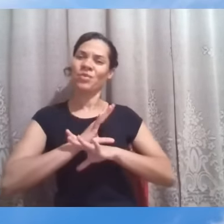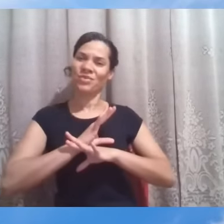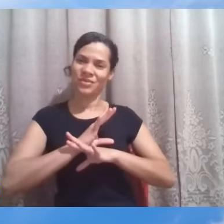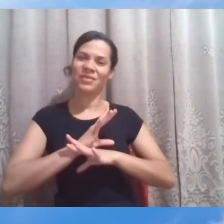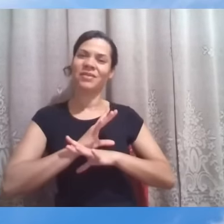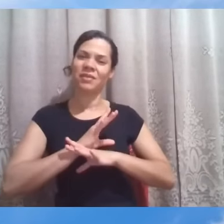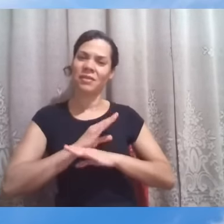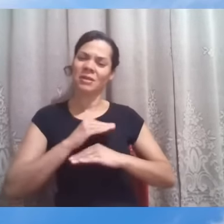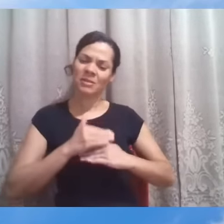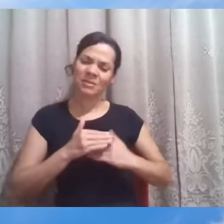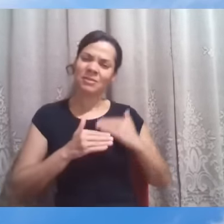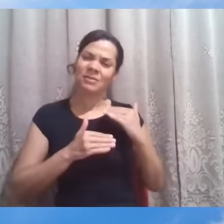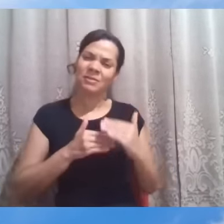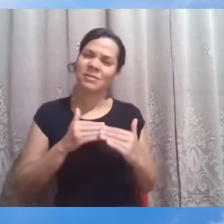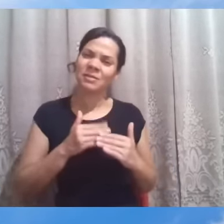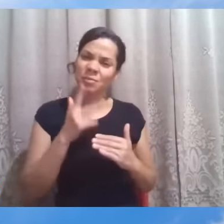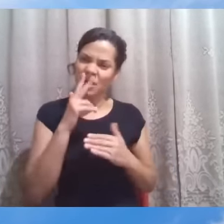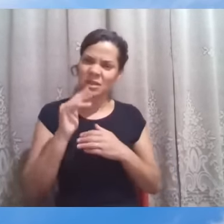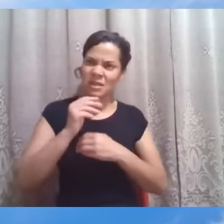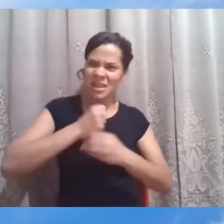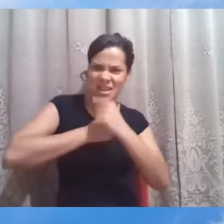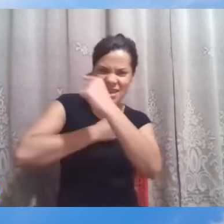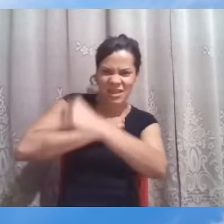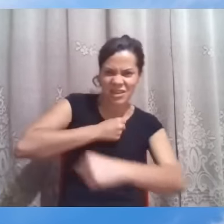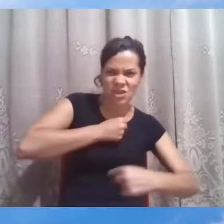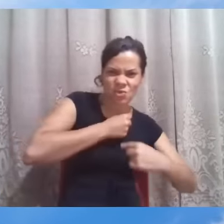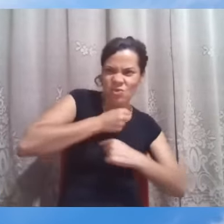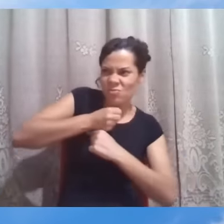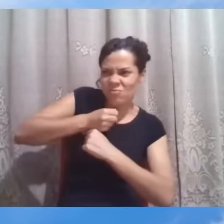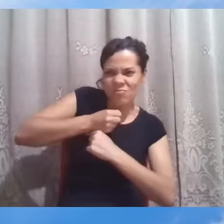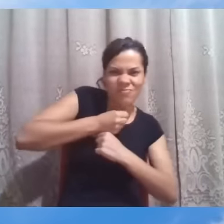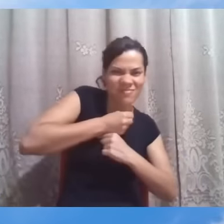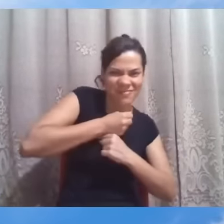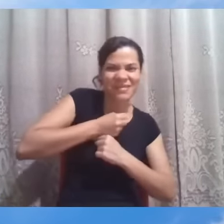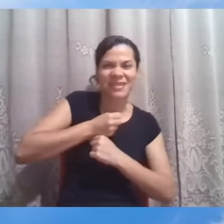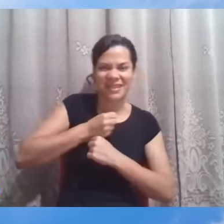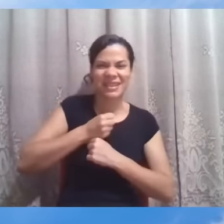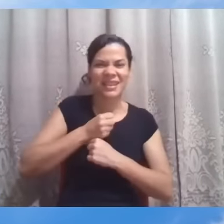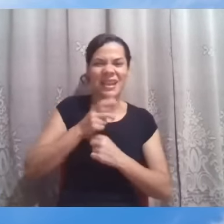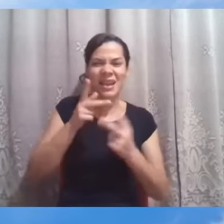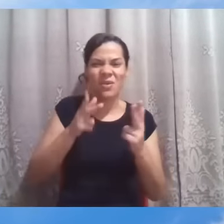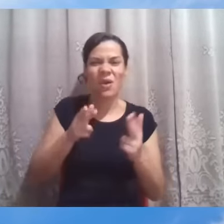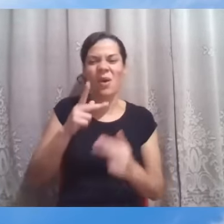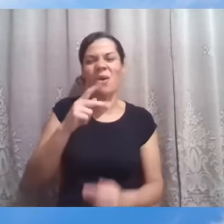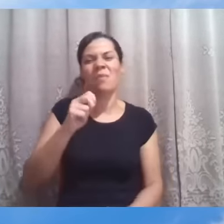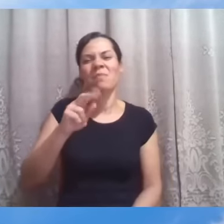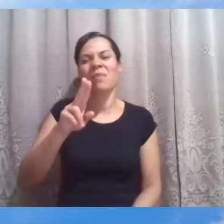estaremos munidos protegidos do que Paulo chama a armadura de Deus,